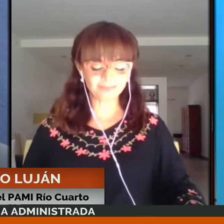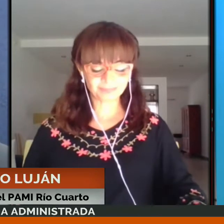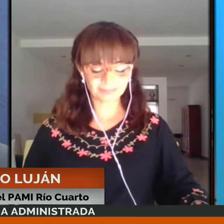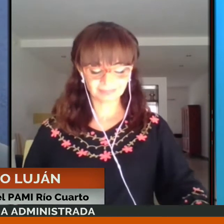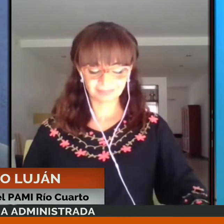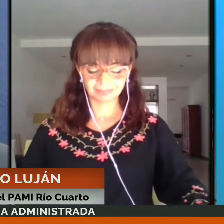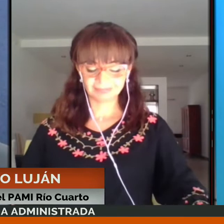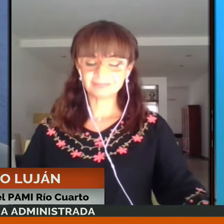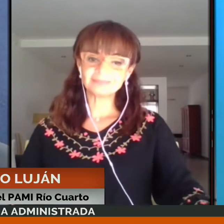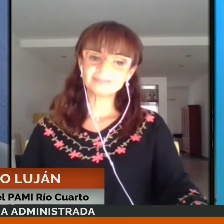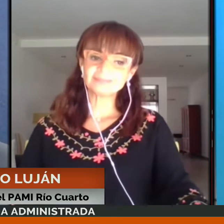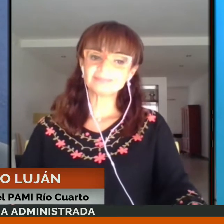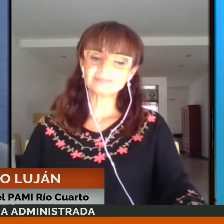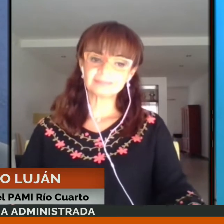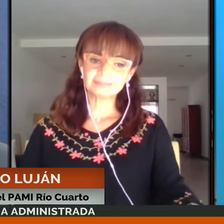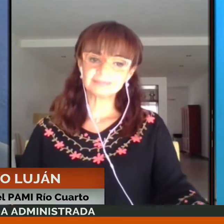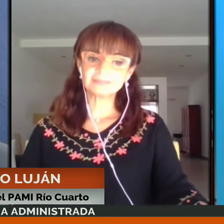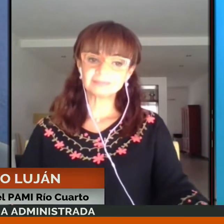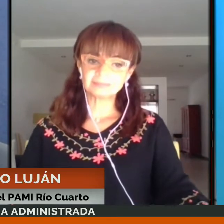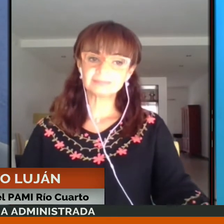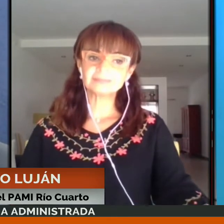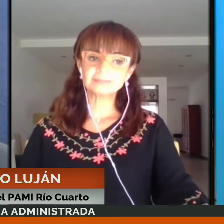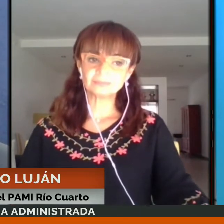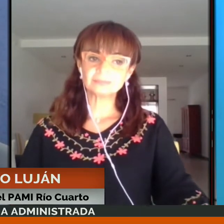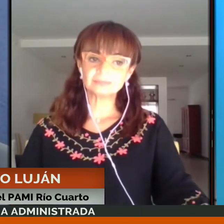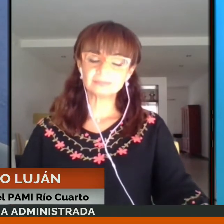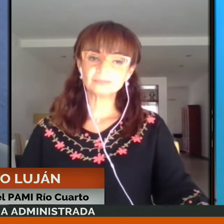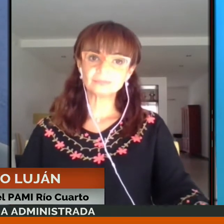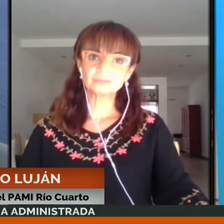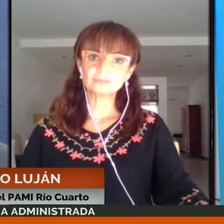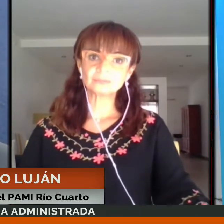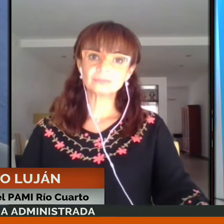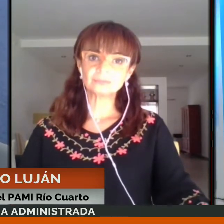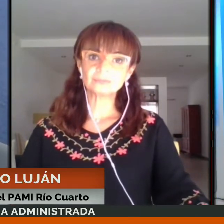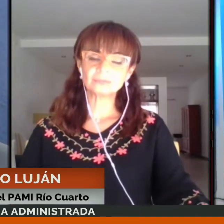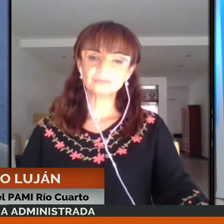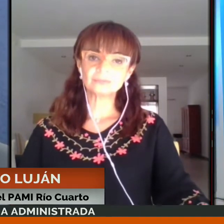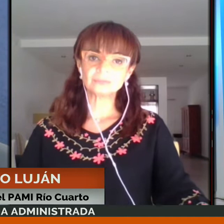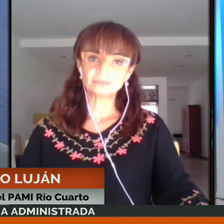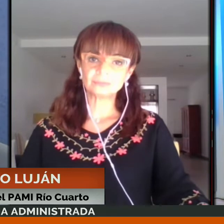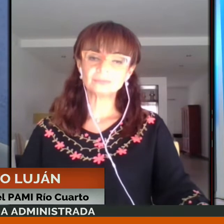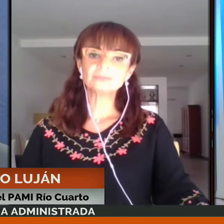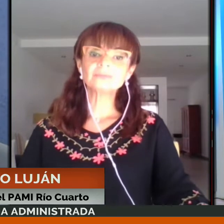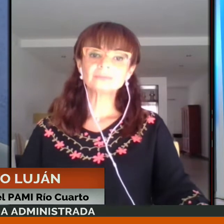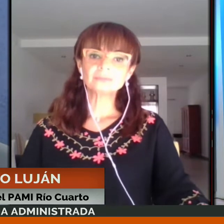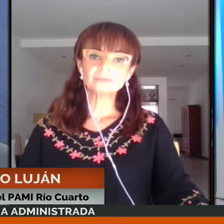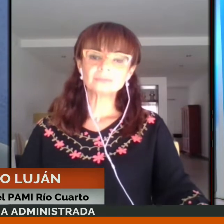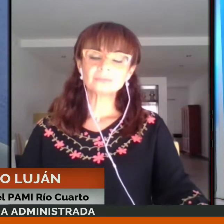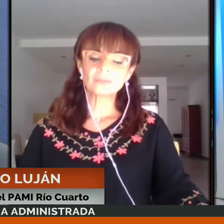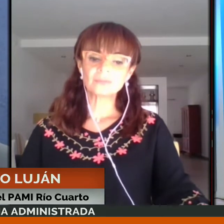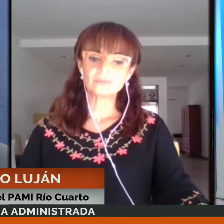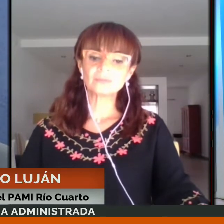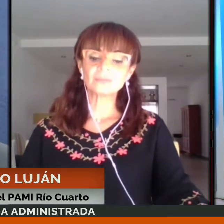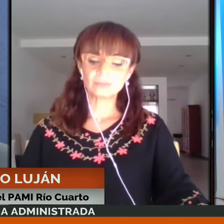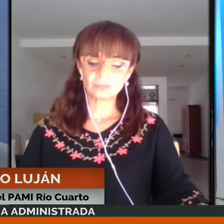Buen día. Bueno, Vanina exponía allí algunos datos que tienen que ver con la realidad de esta población, la de los adultos mayores en Río